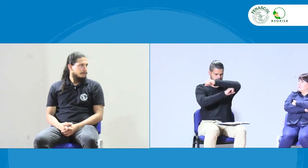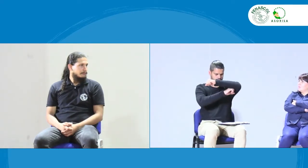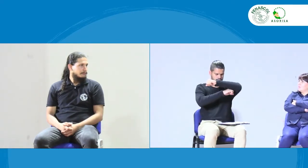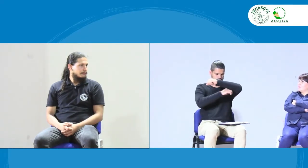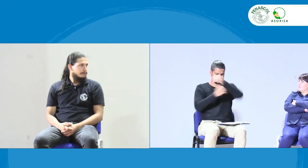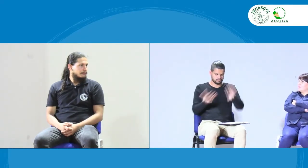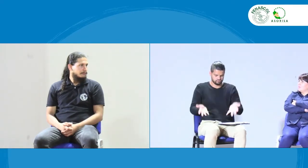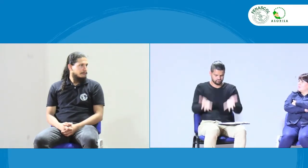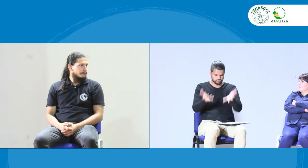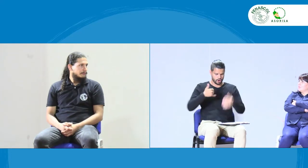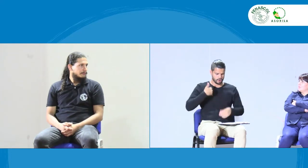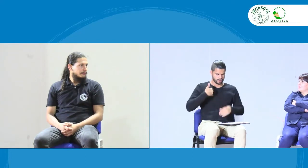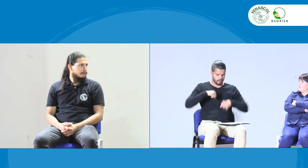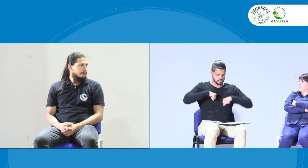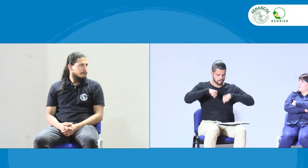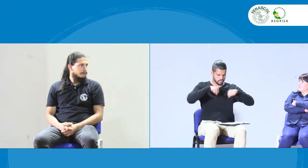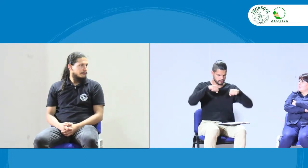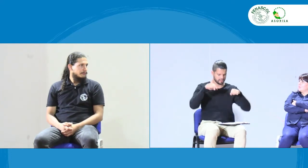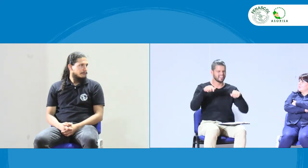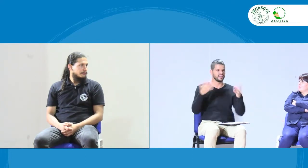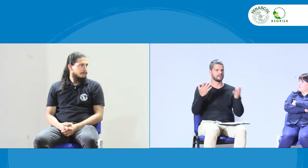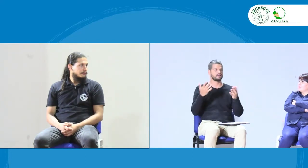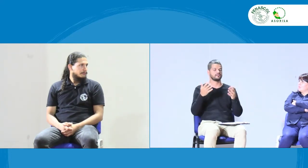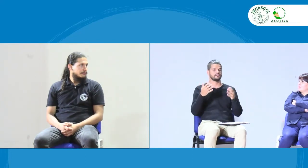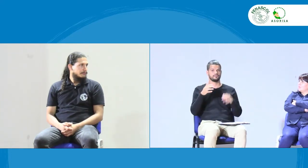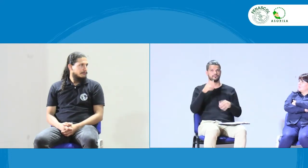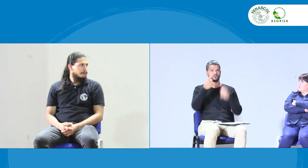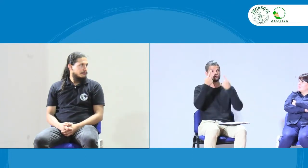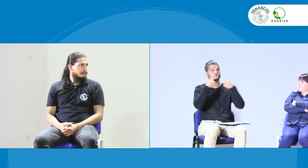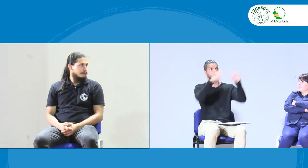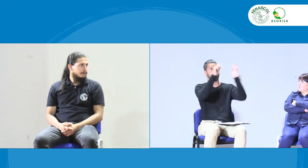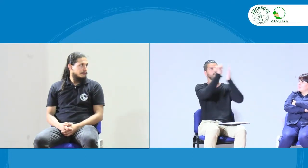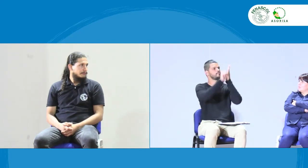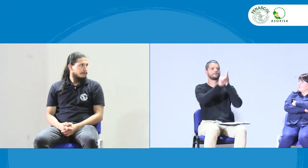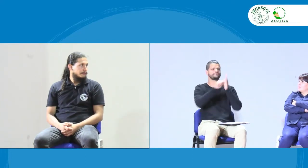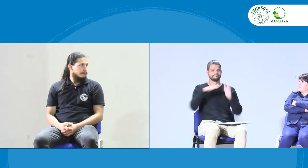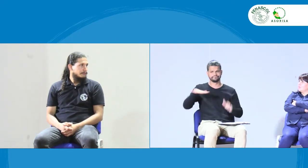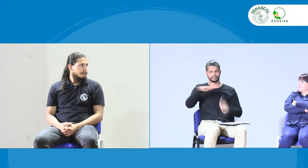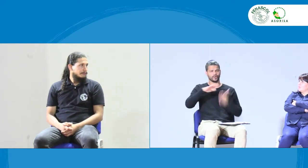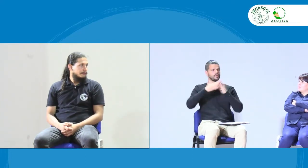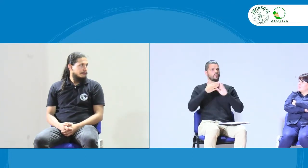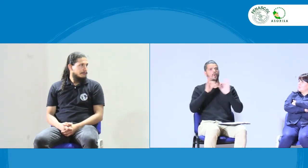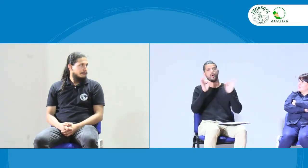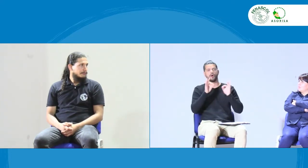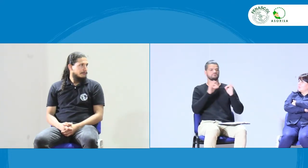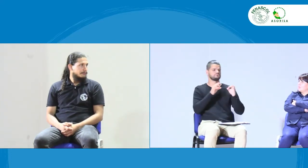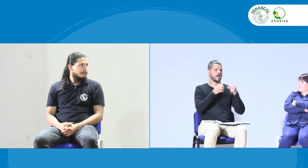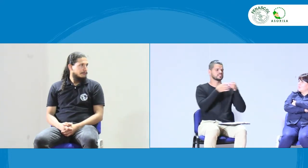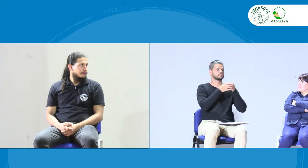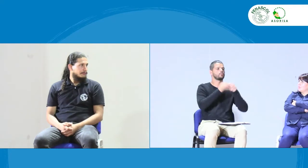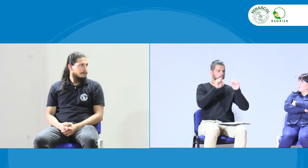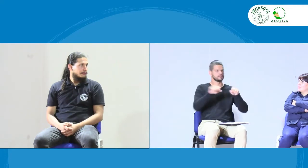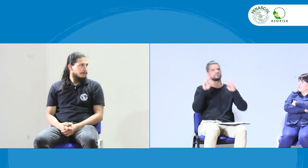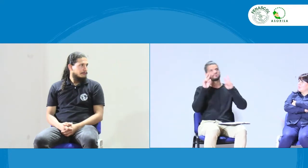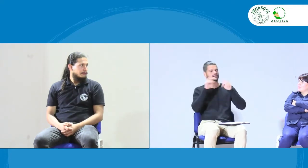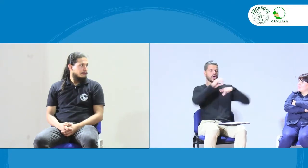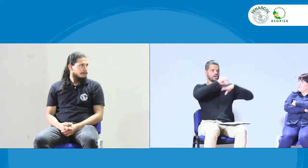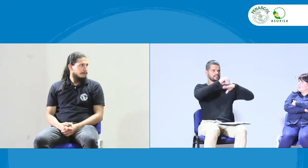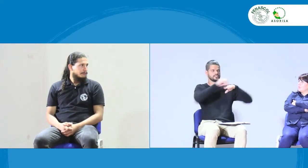¿esta de qué se trata? Habla de los fundamentos en la juventud y el movimiento, que no es solo en este programa, sino puede